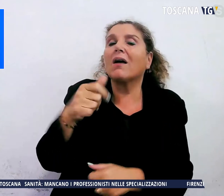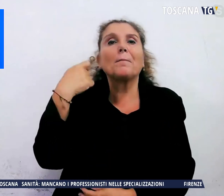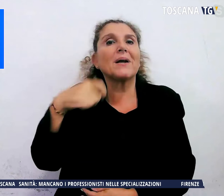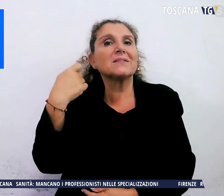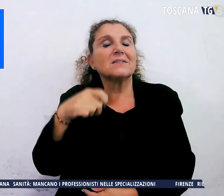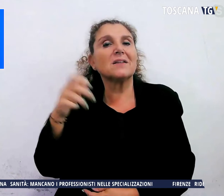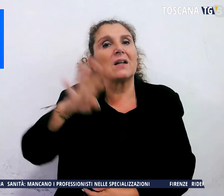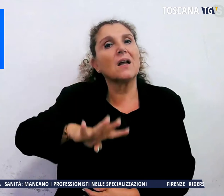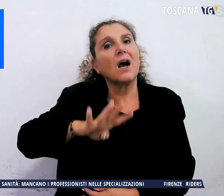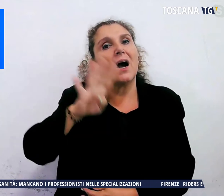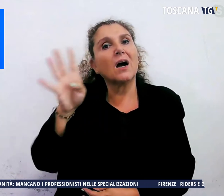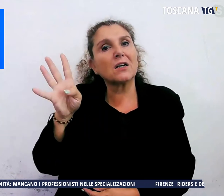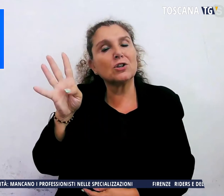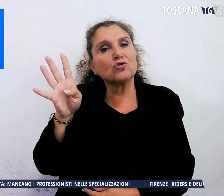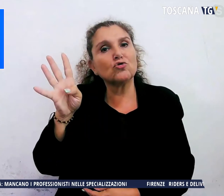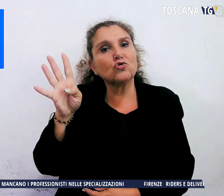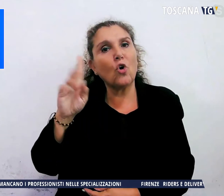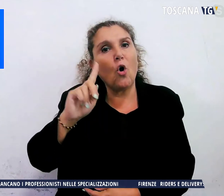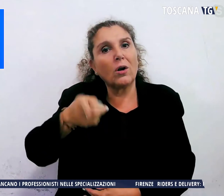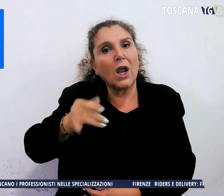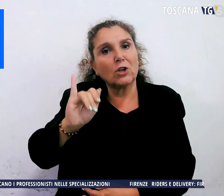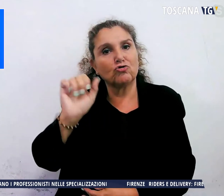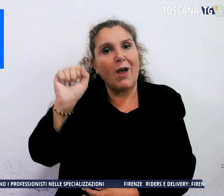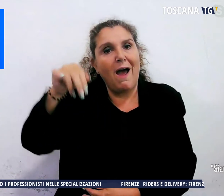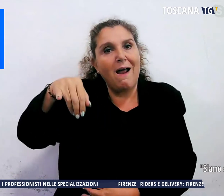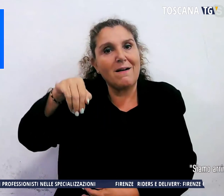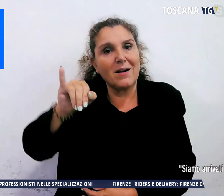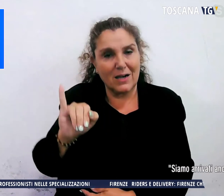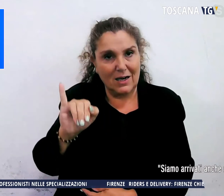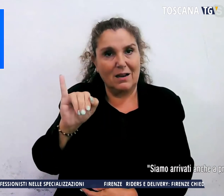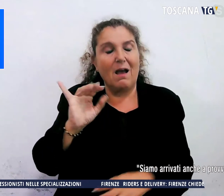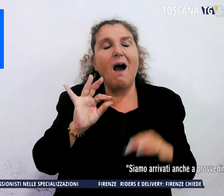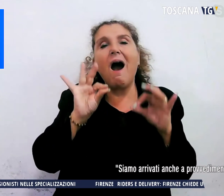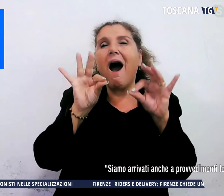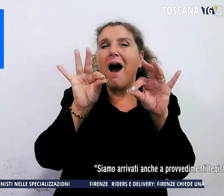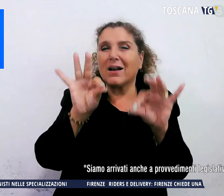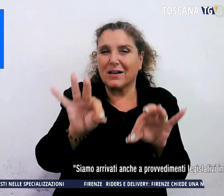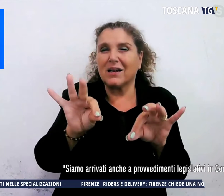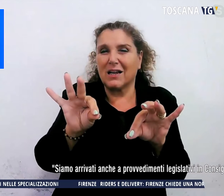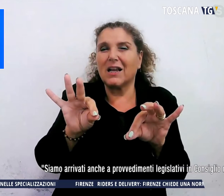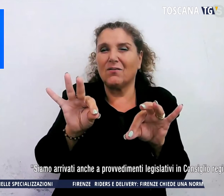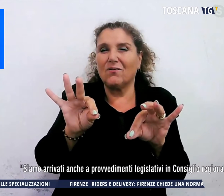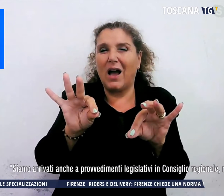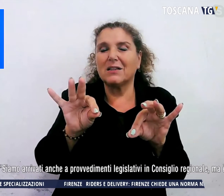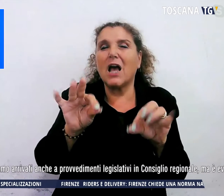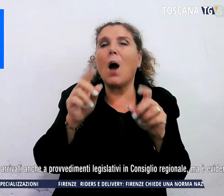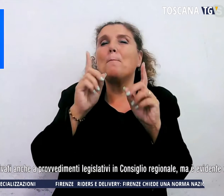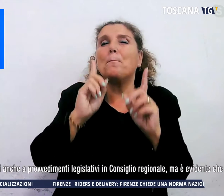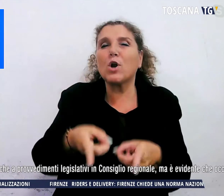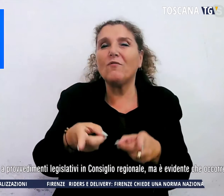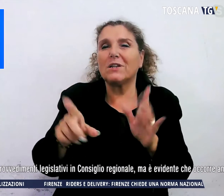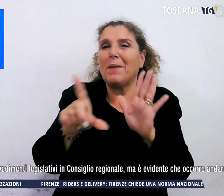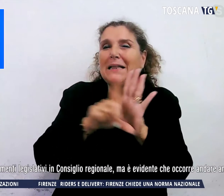Toscana, Gianni. Siamo arrivati, dice, anche a provvedimenti legislativi in